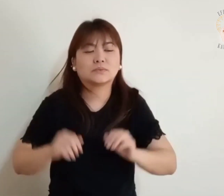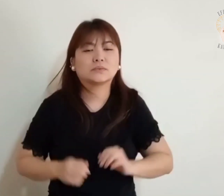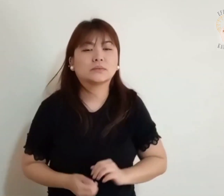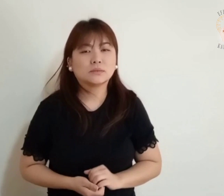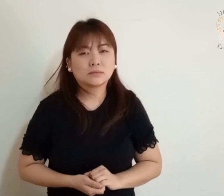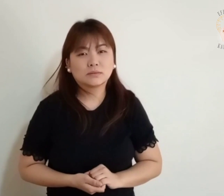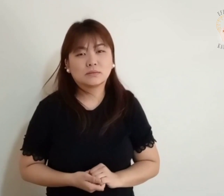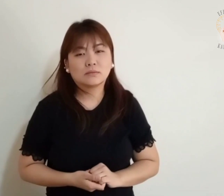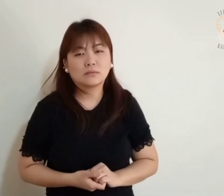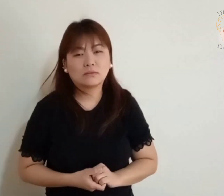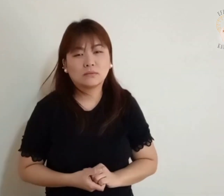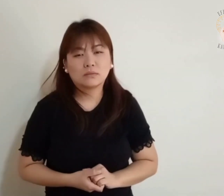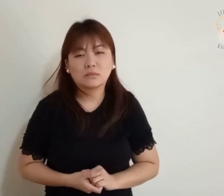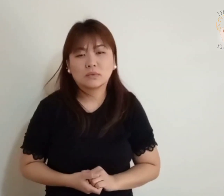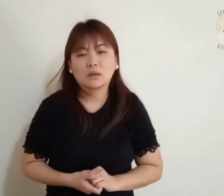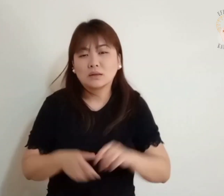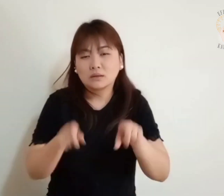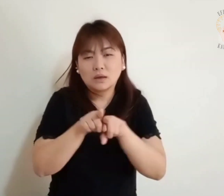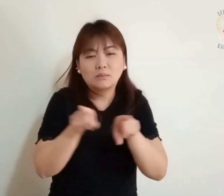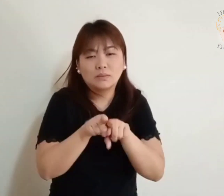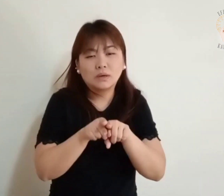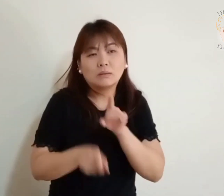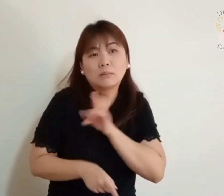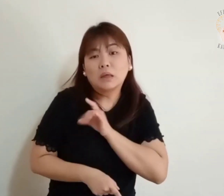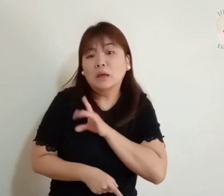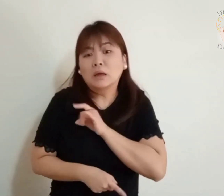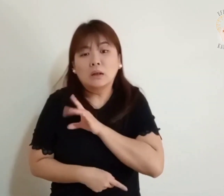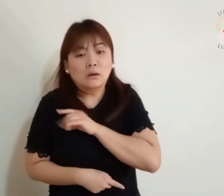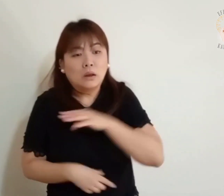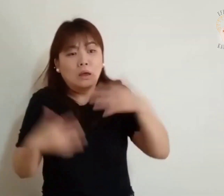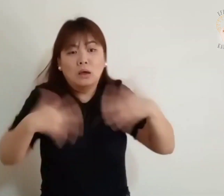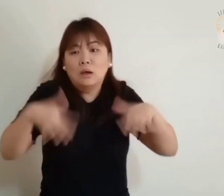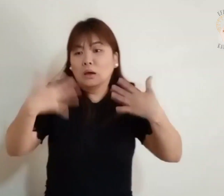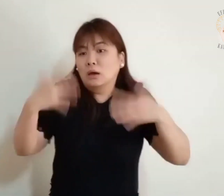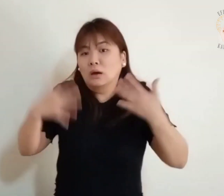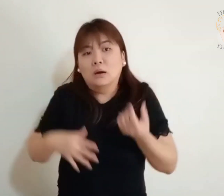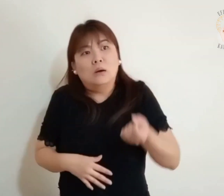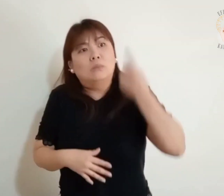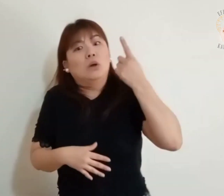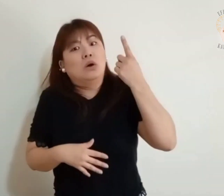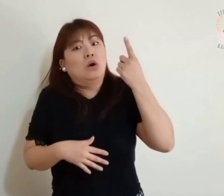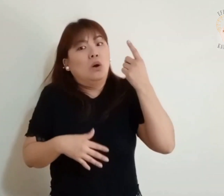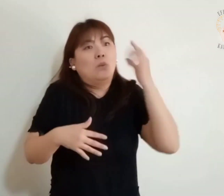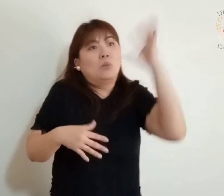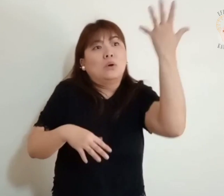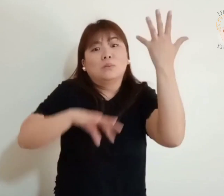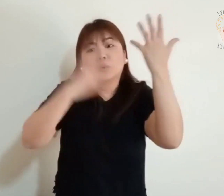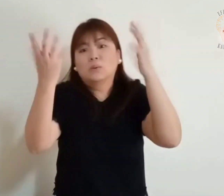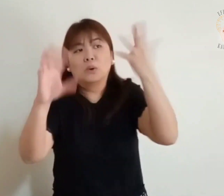Acontecerão coisas Acontecerão pavorosas E grandes sinais Serão vistos no céu